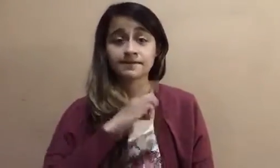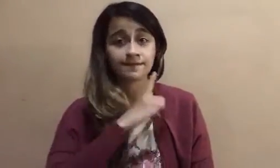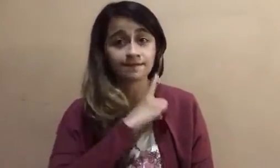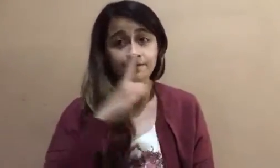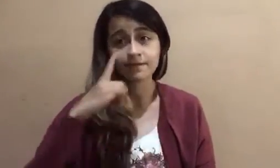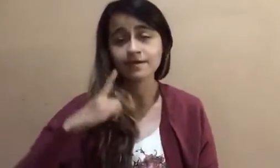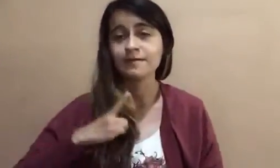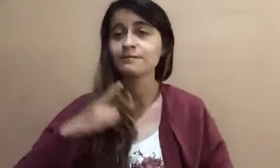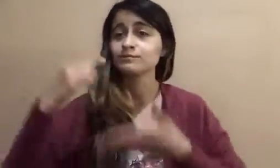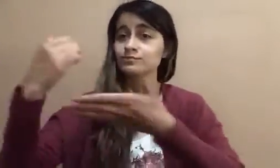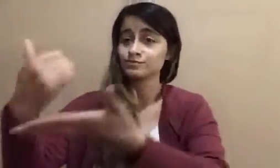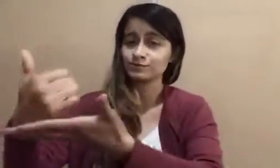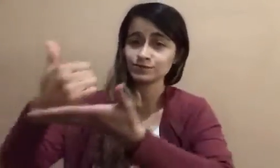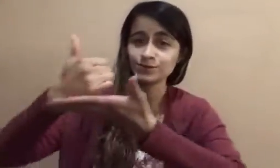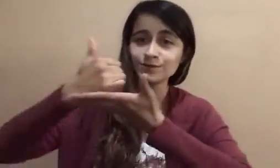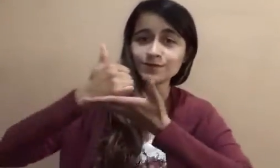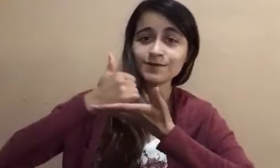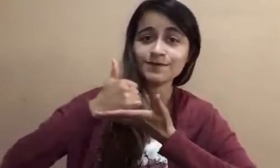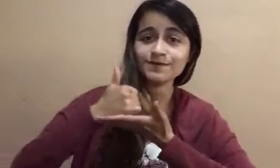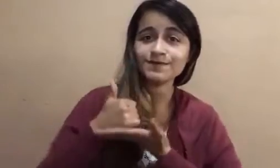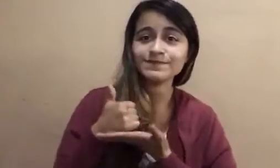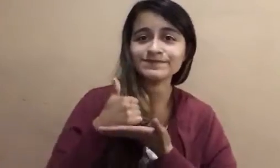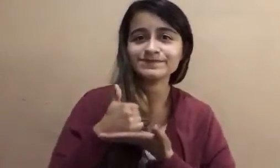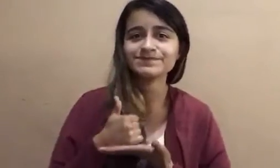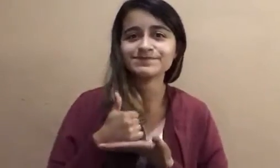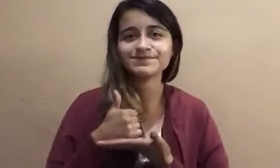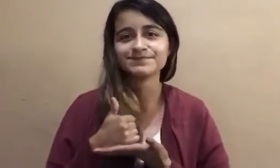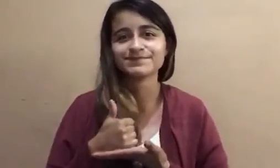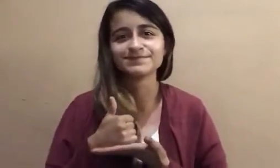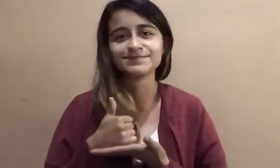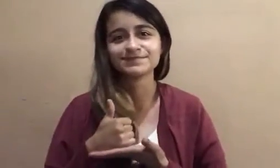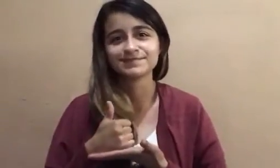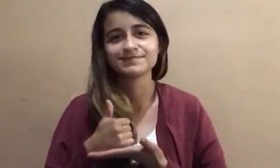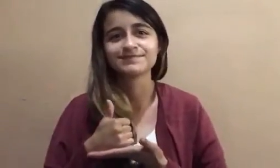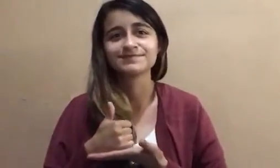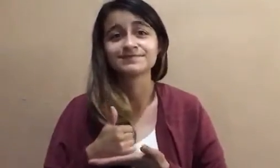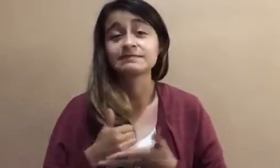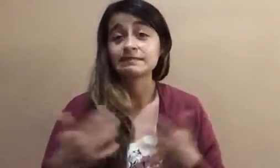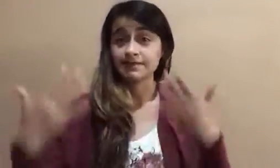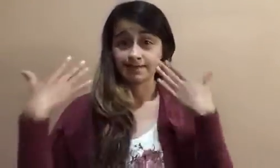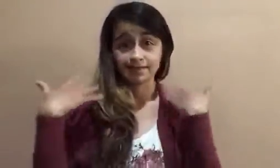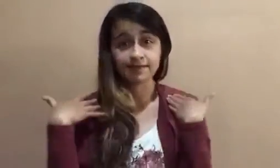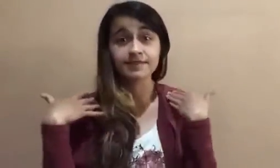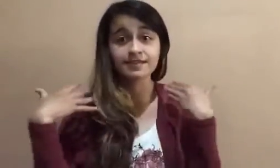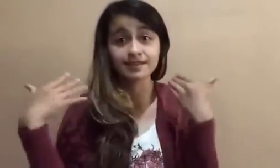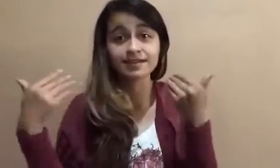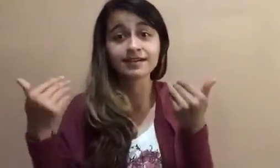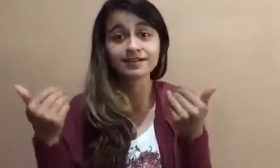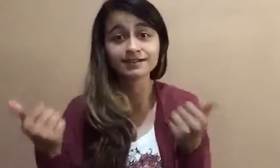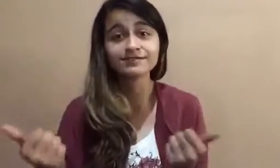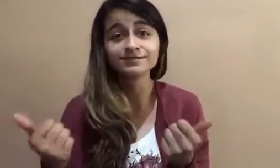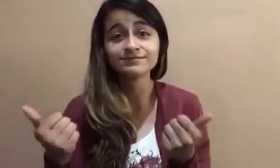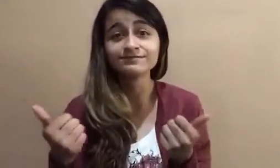ayudar. A entender su